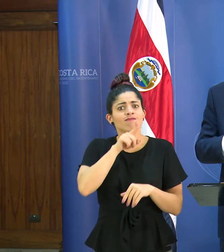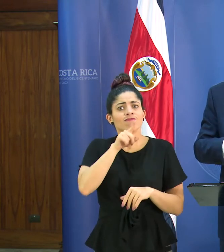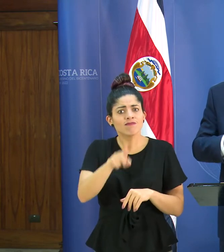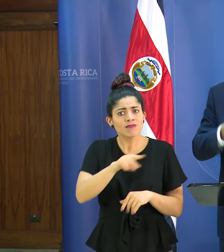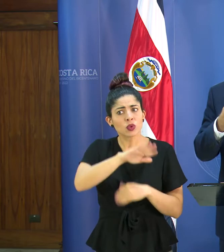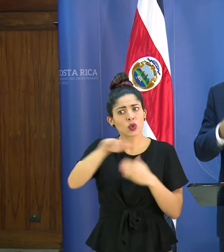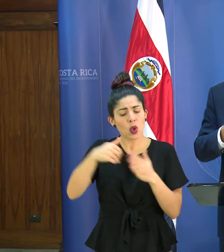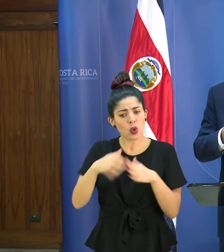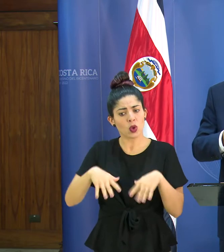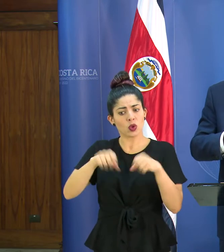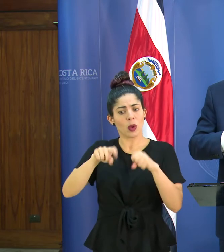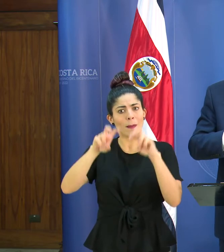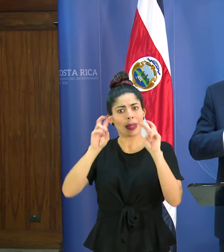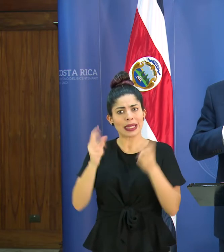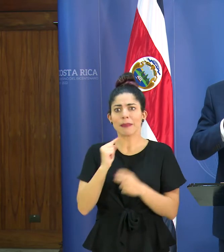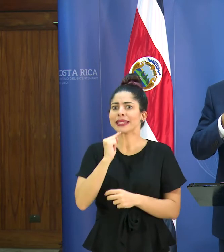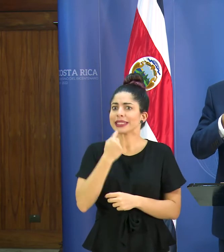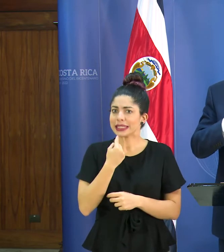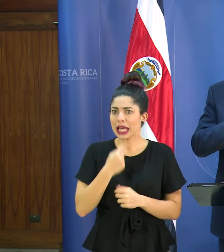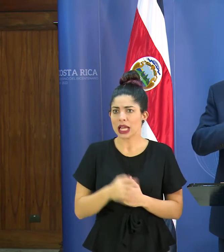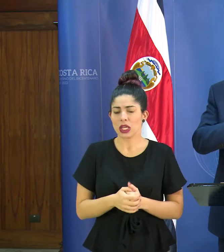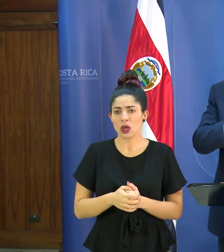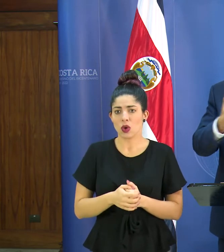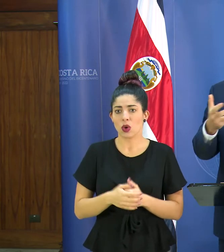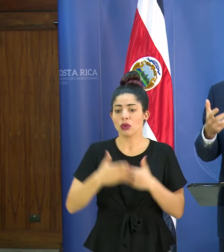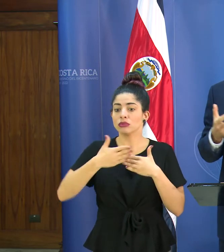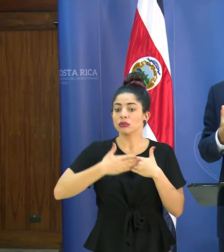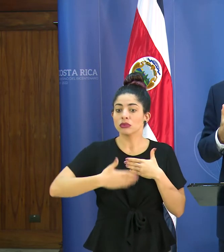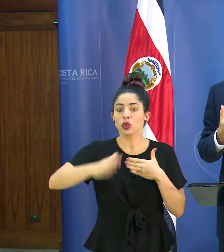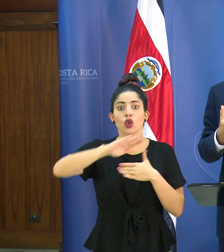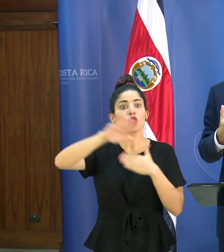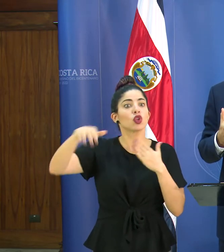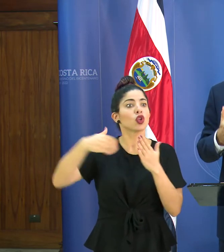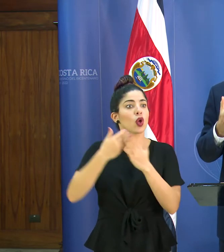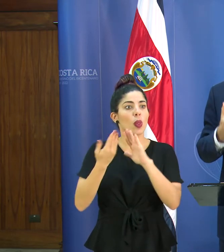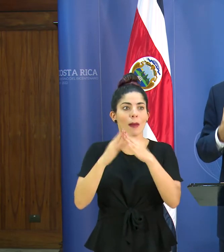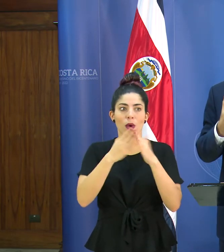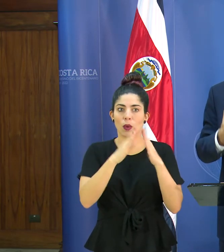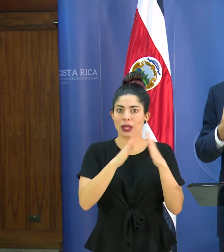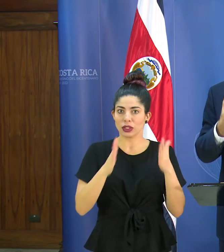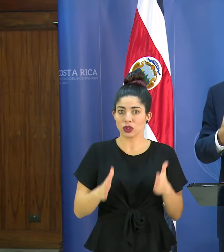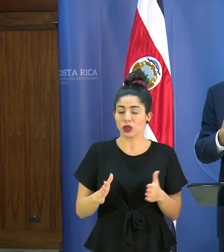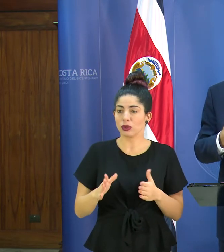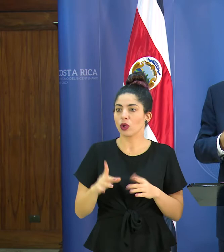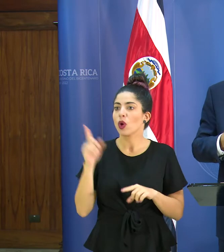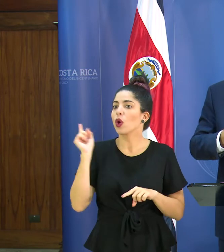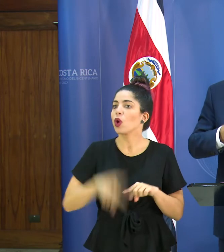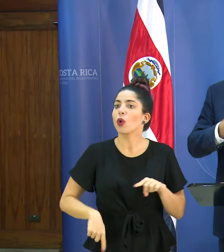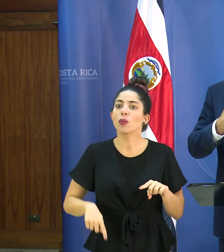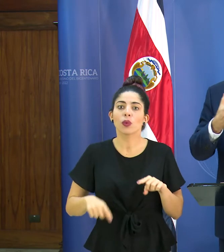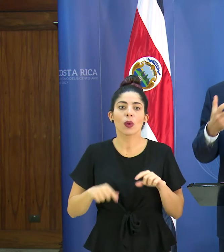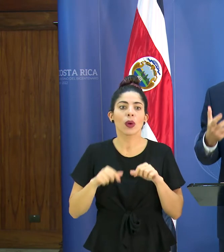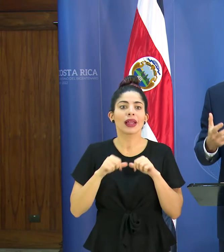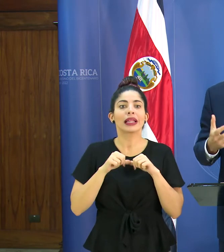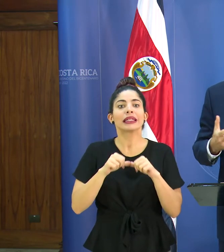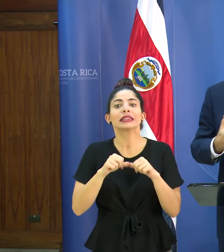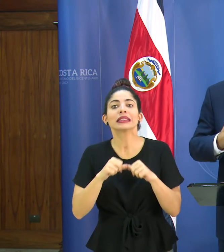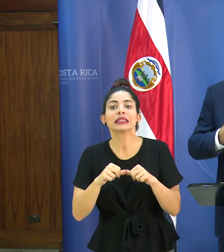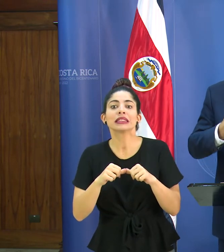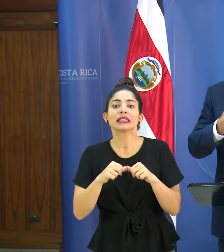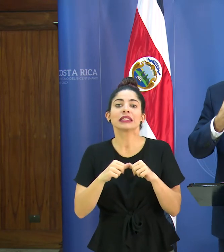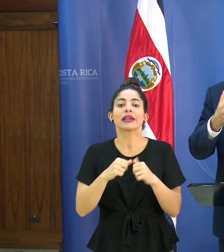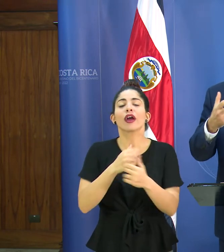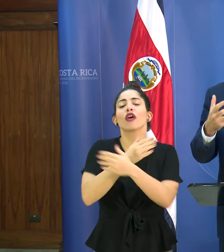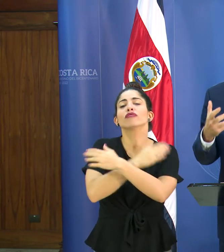nos tomemos esto en serio a lo largo de toda la población no podemos seguir mostrándonos